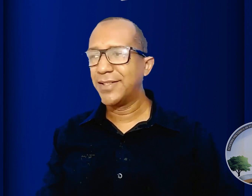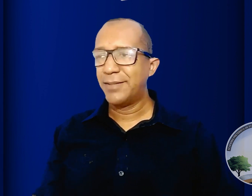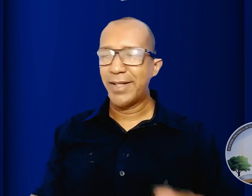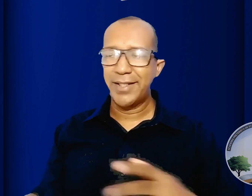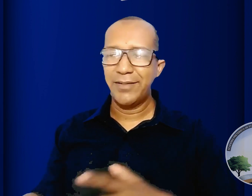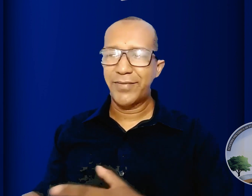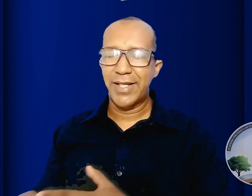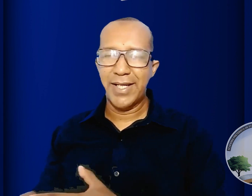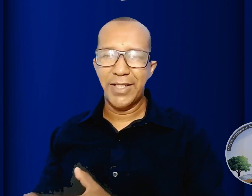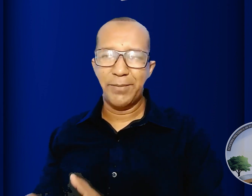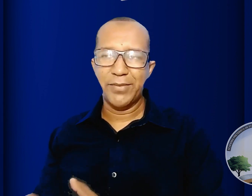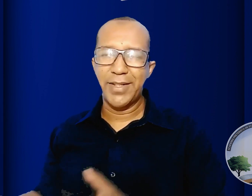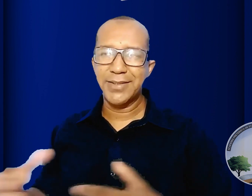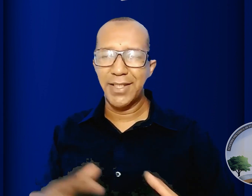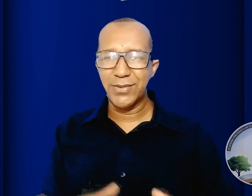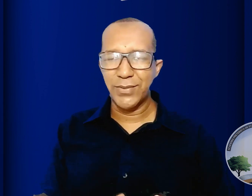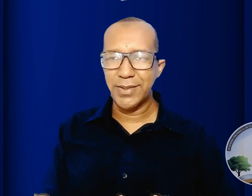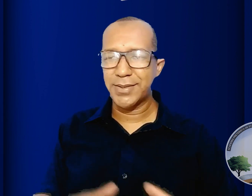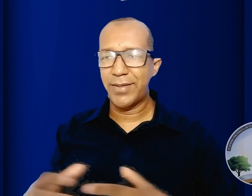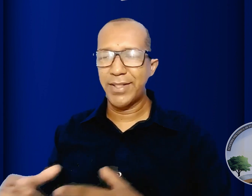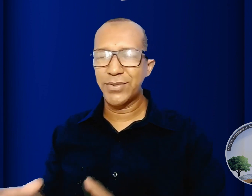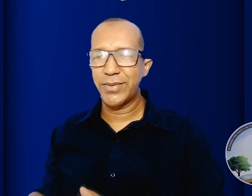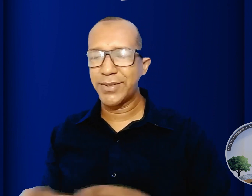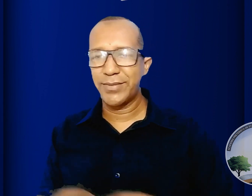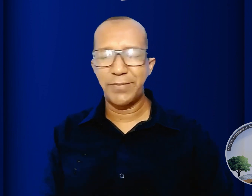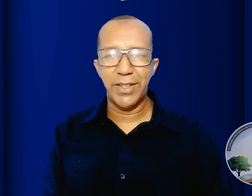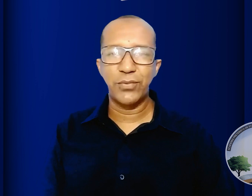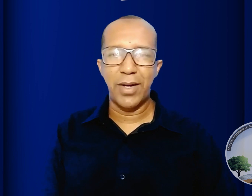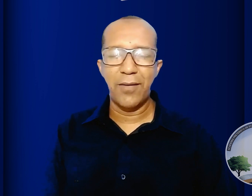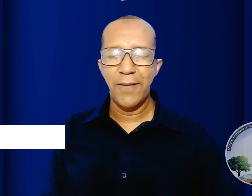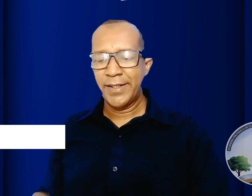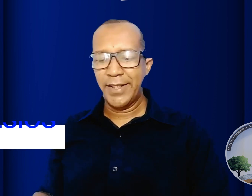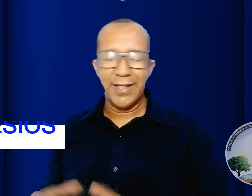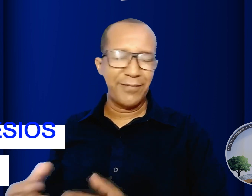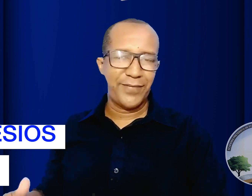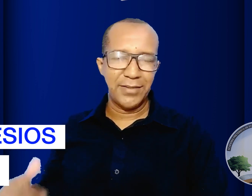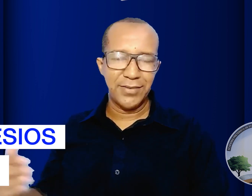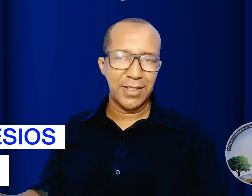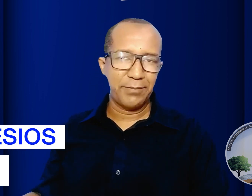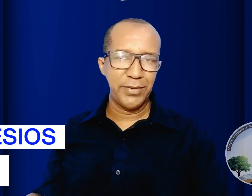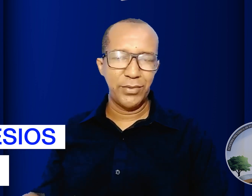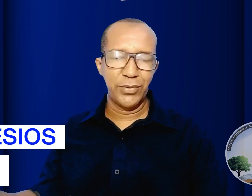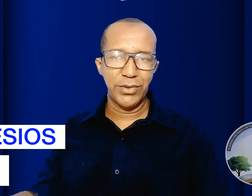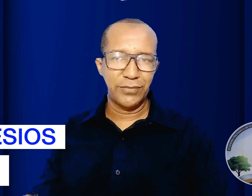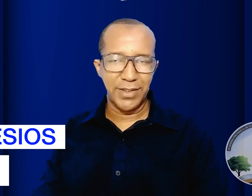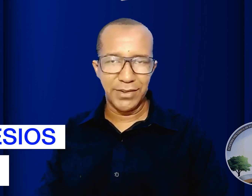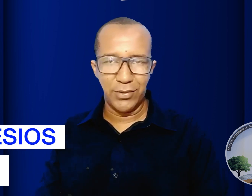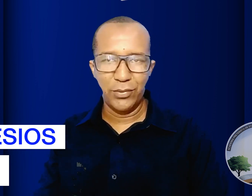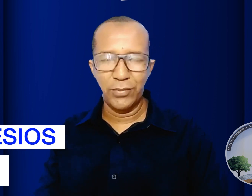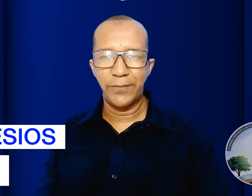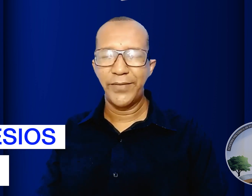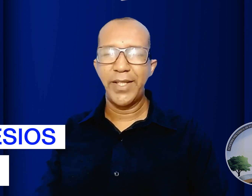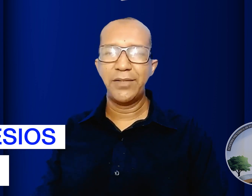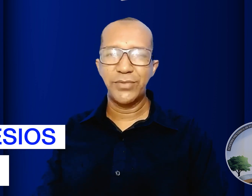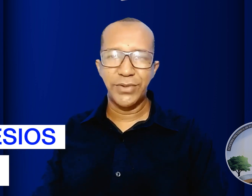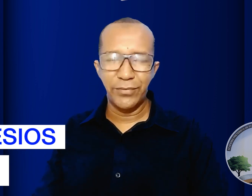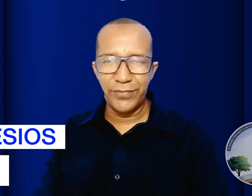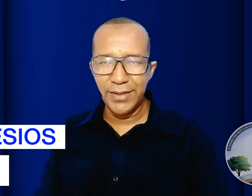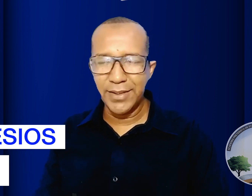magnífica a respeito dessa ressurreição a ressurreição espiritual em Efésios capítulo 2 no versículo 1 ele vos deu vida